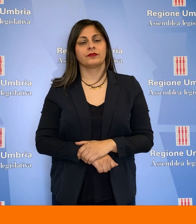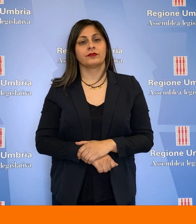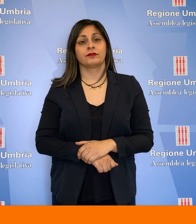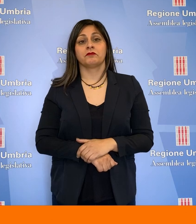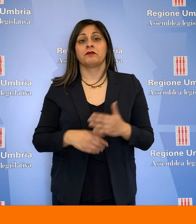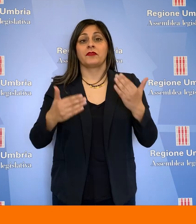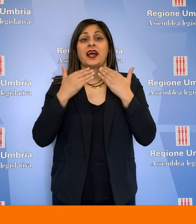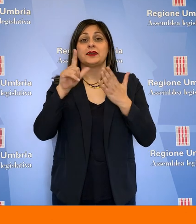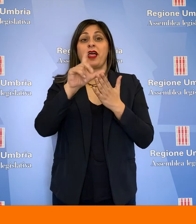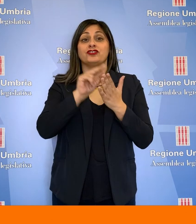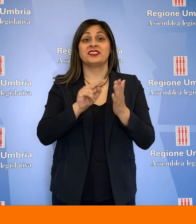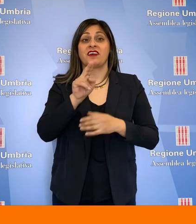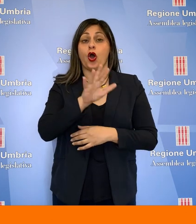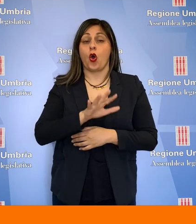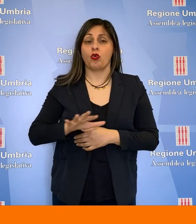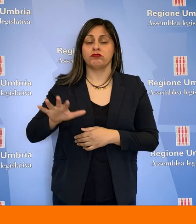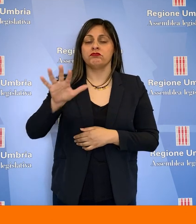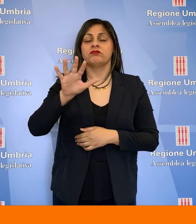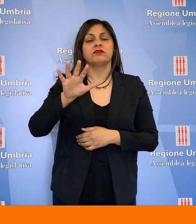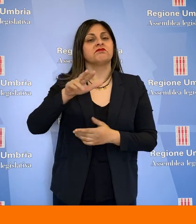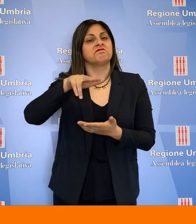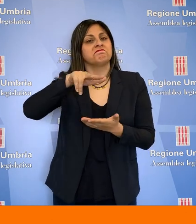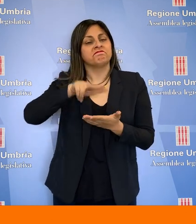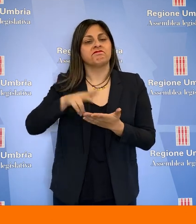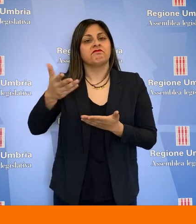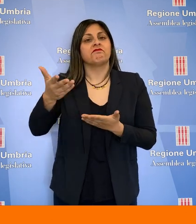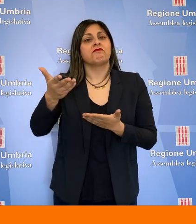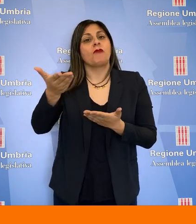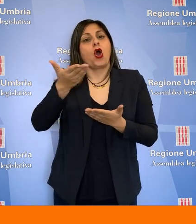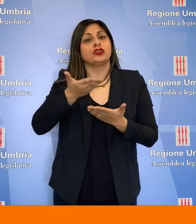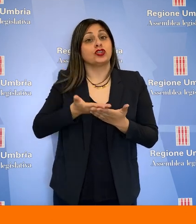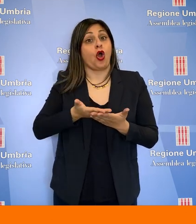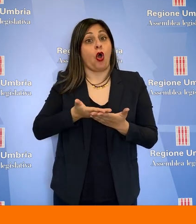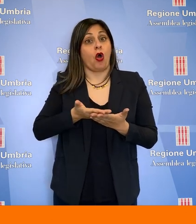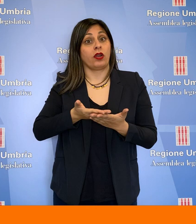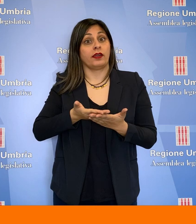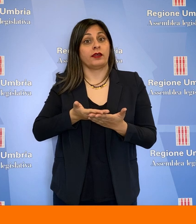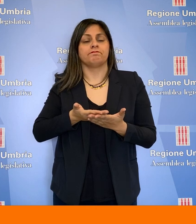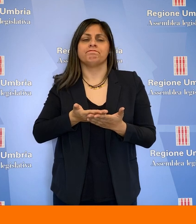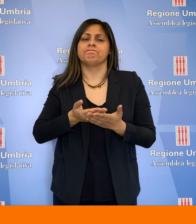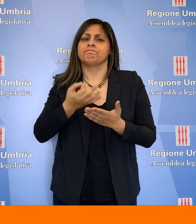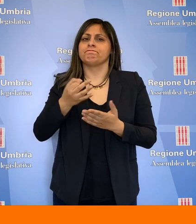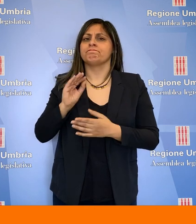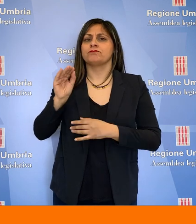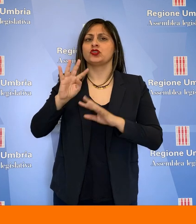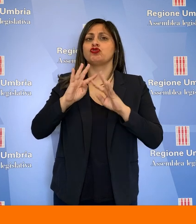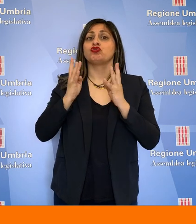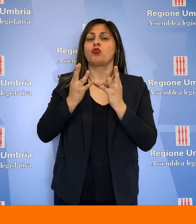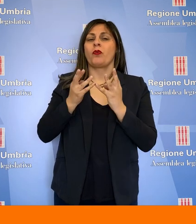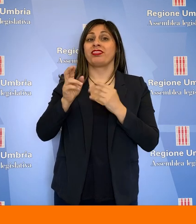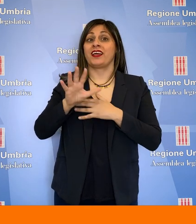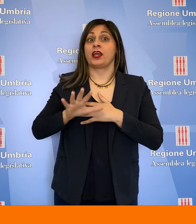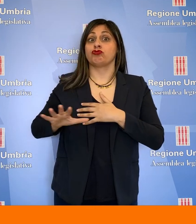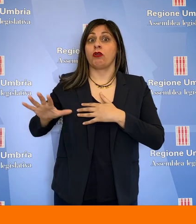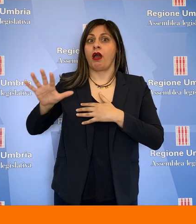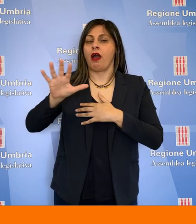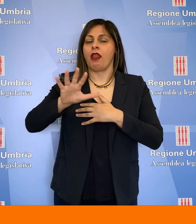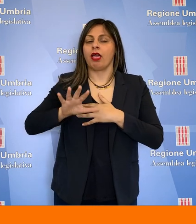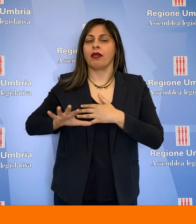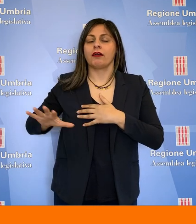L'Assemblea legislativa dell'Umbria ha approvato la mozione che chiede alla Giunta regionale il